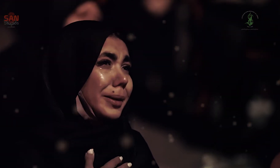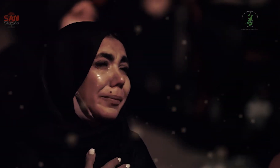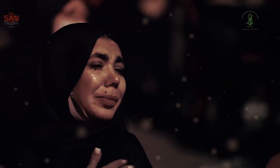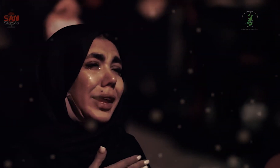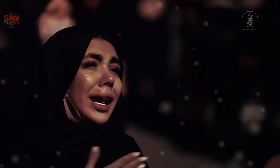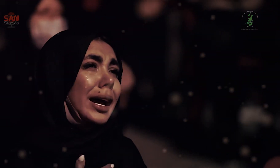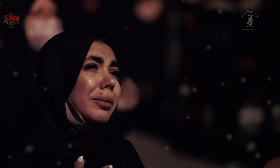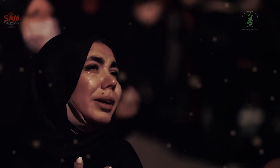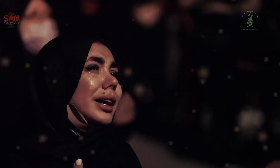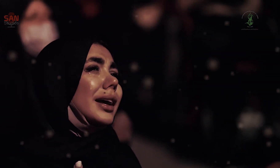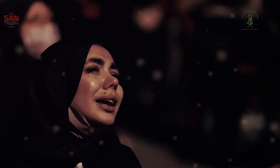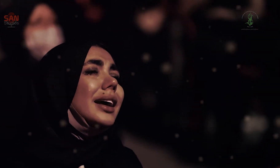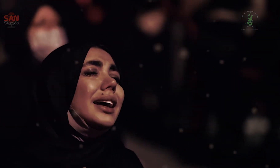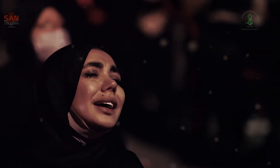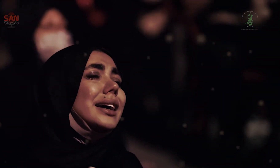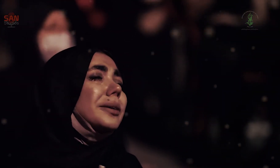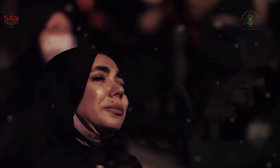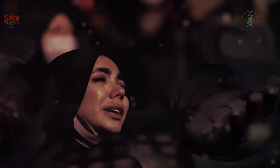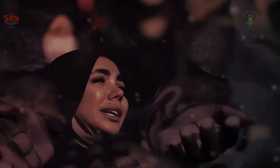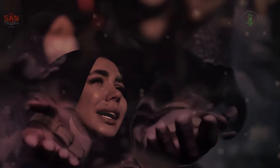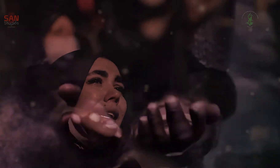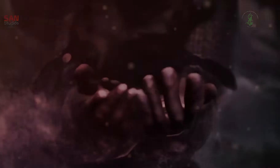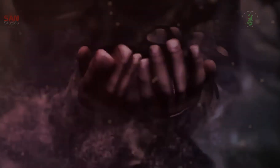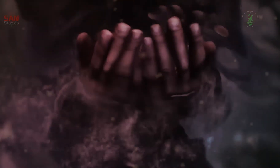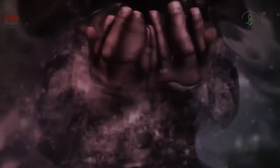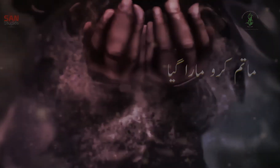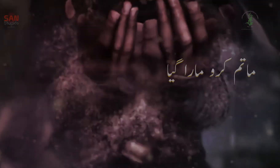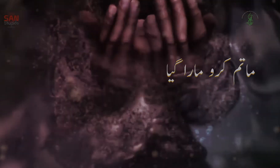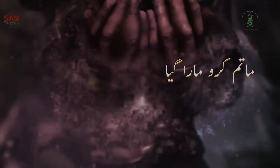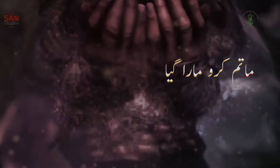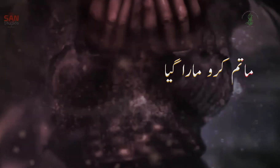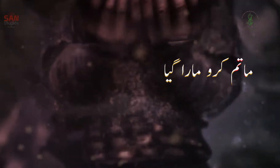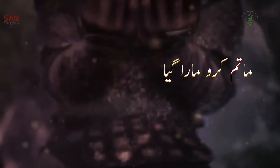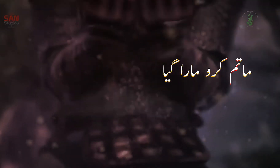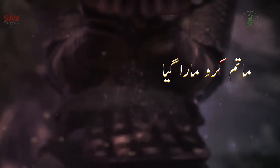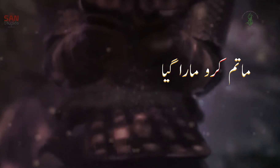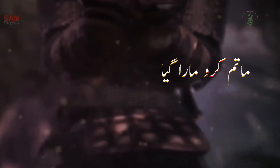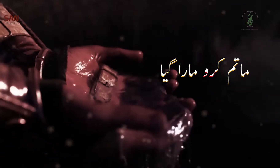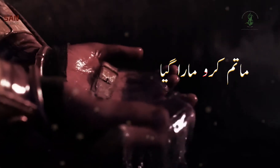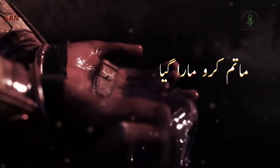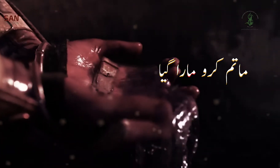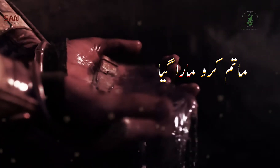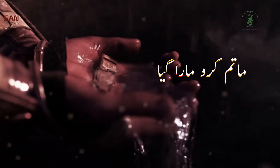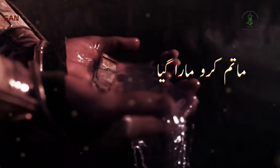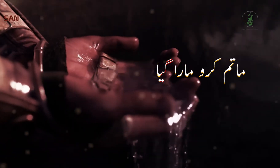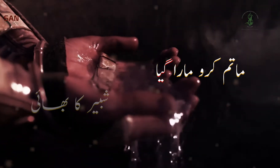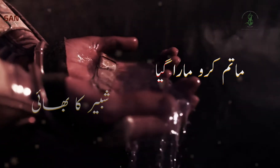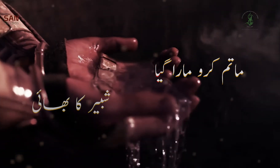زینب کو سنائی اب ماتم کرو مارا گیا